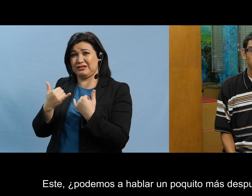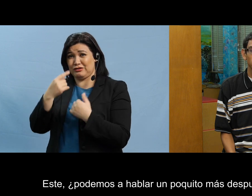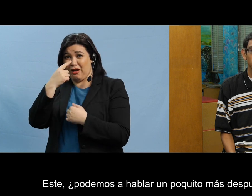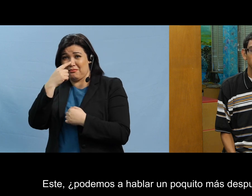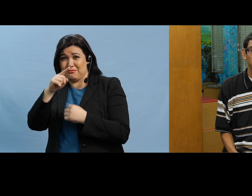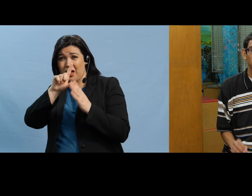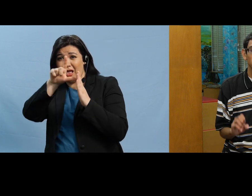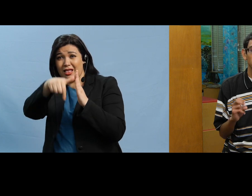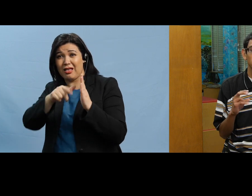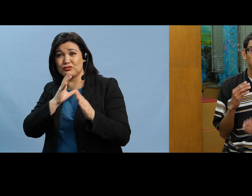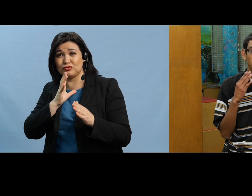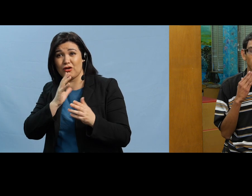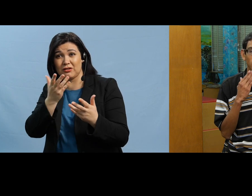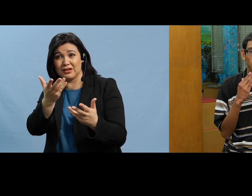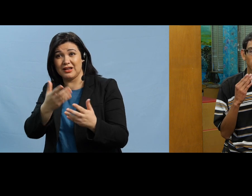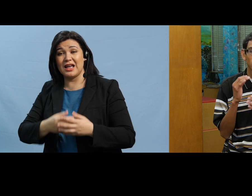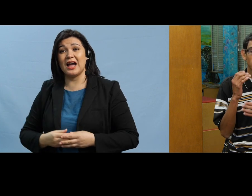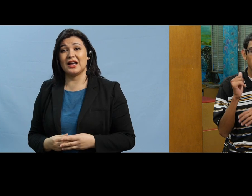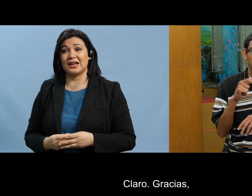poquito más después